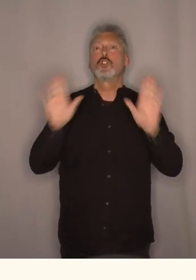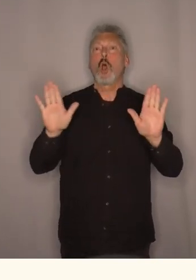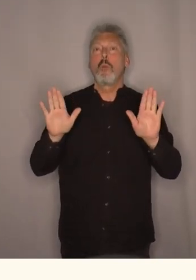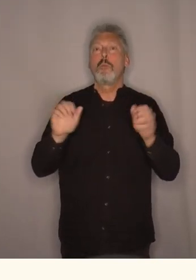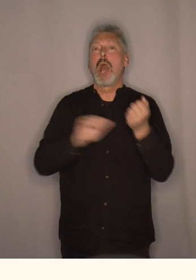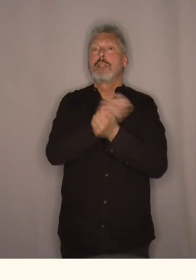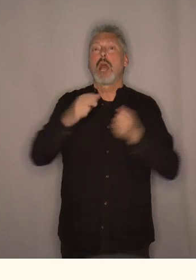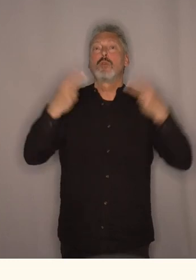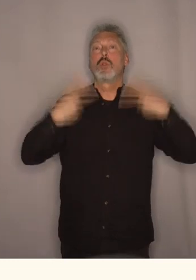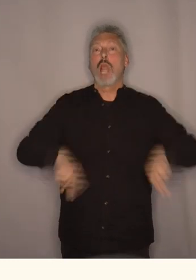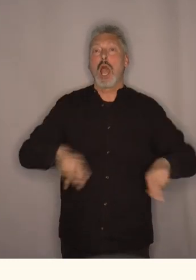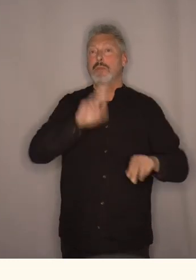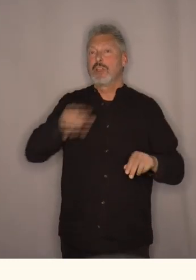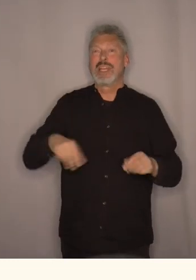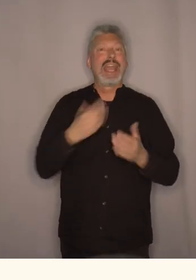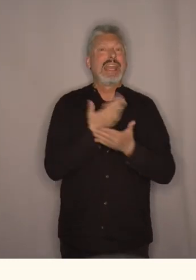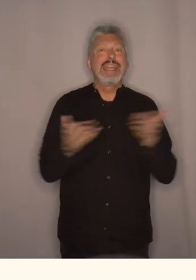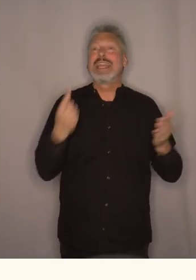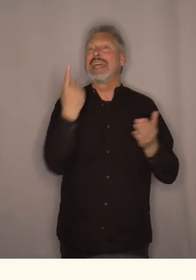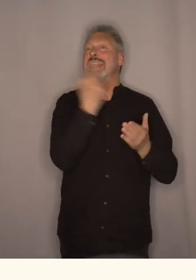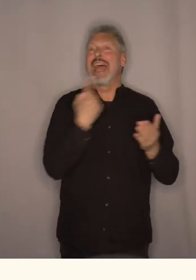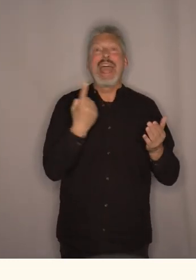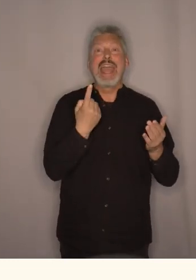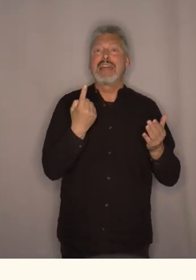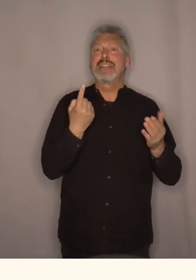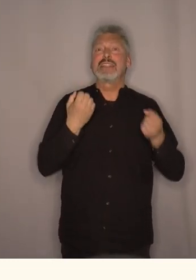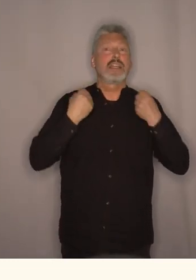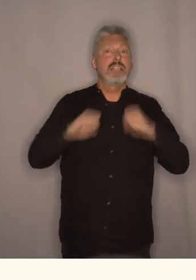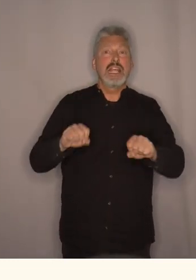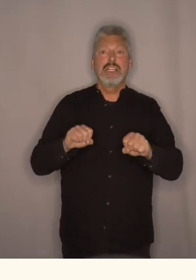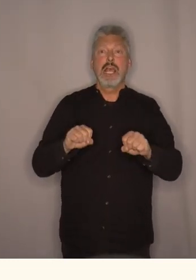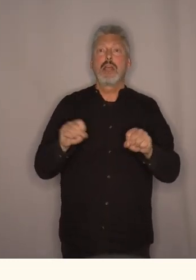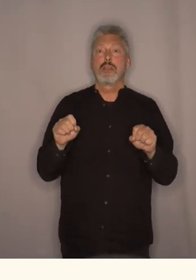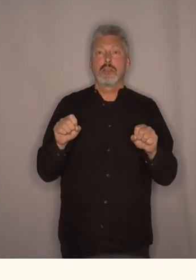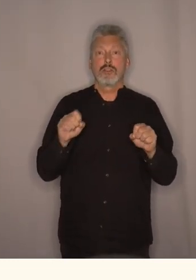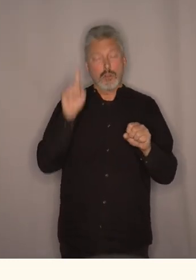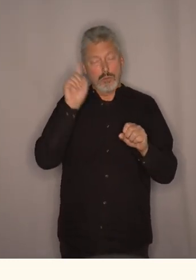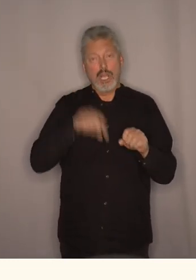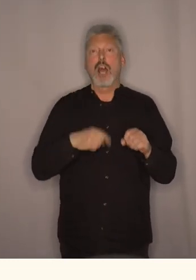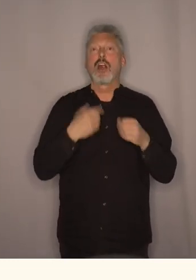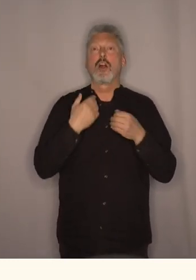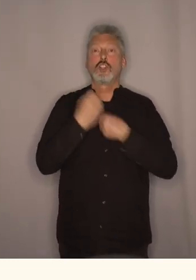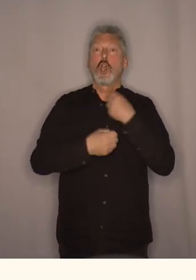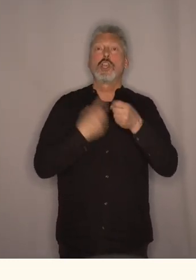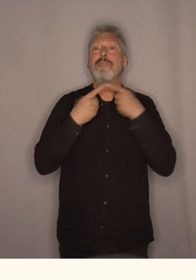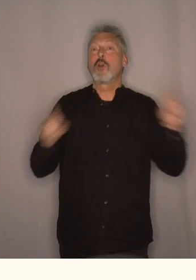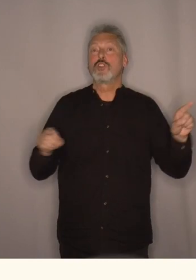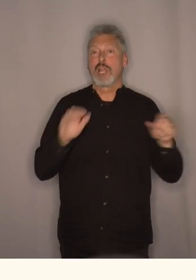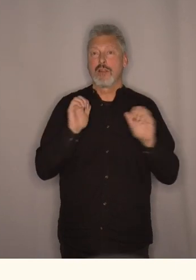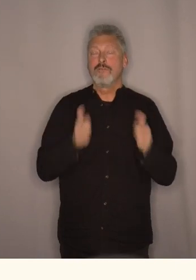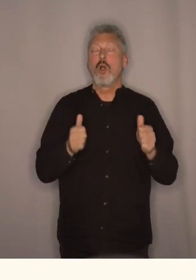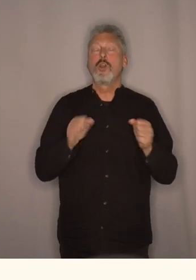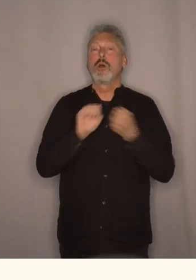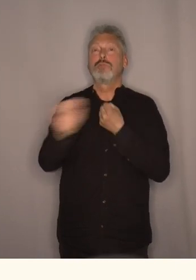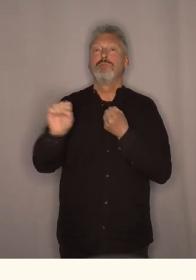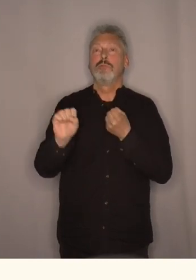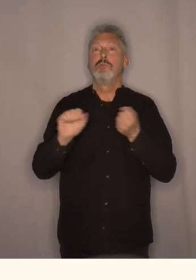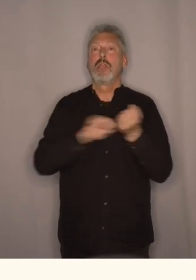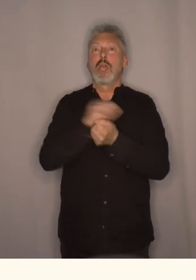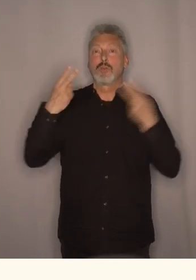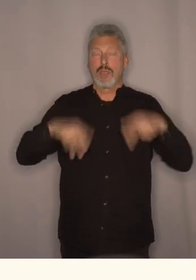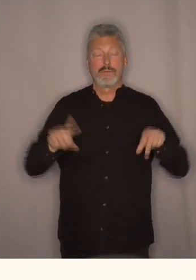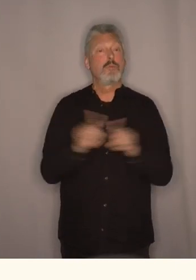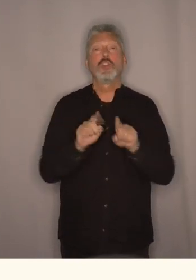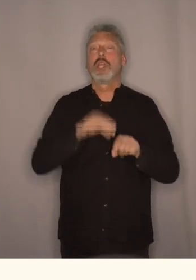ikke et eneste tiltak som faktisk bestyr en forskjell for å stanse naturtappet og derfor så må MDG være naturens